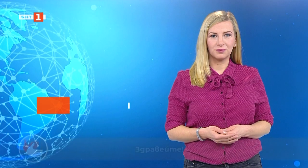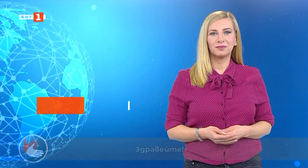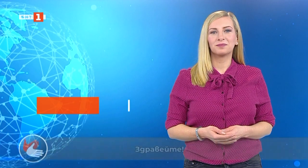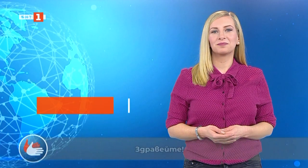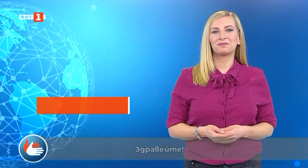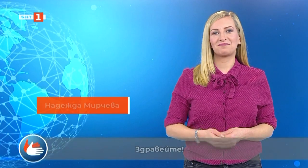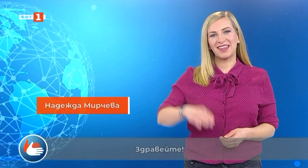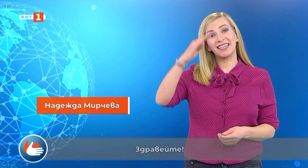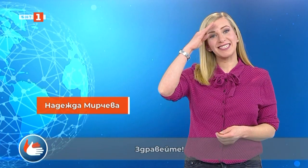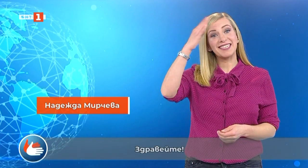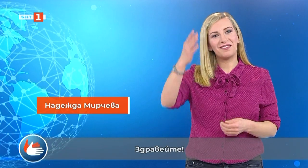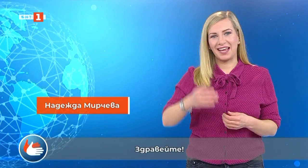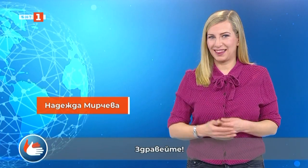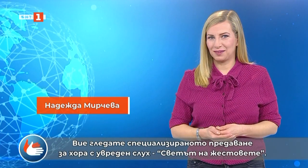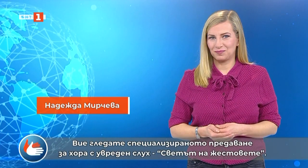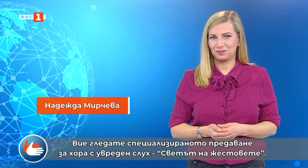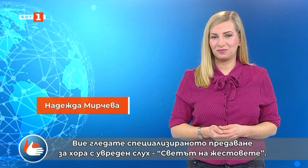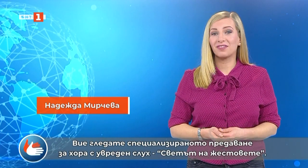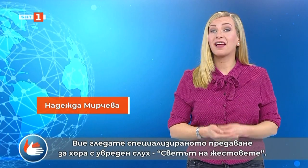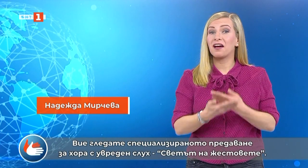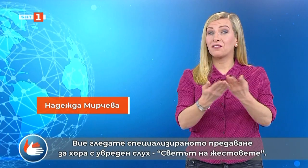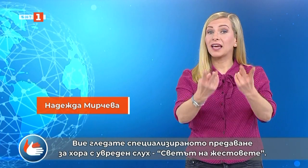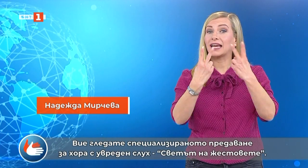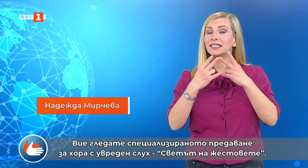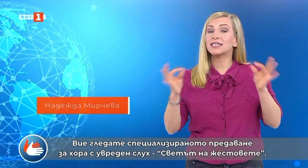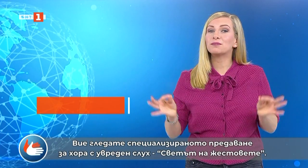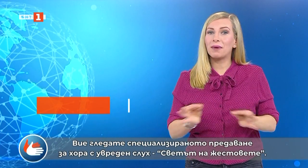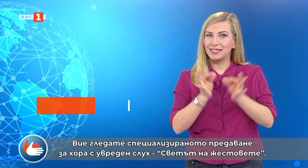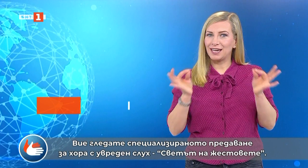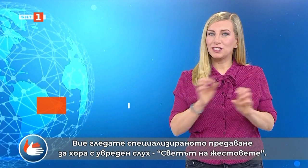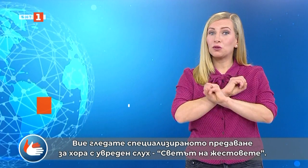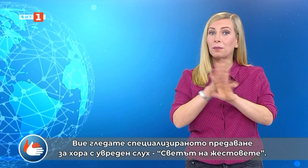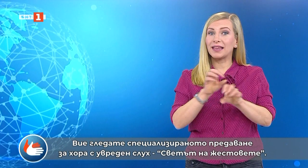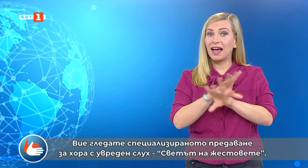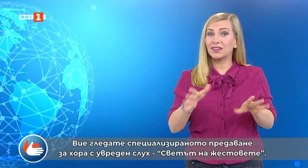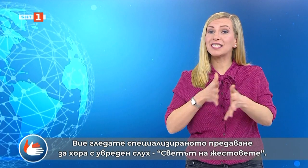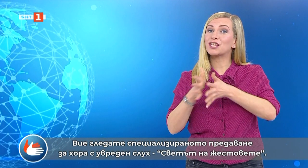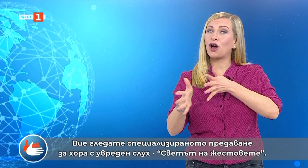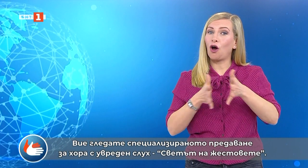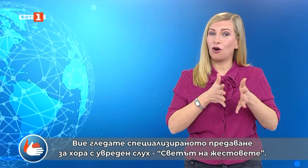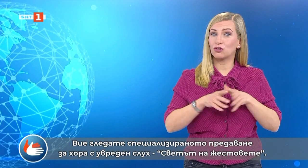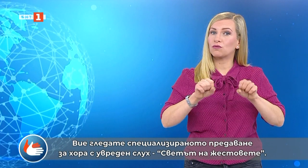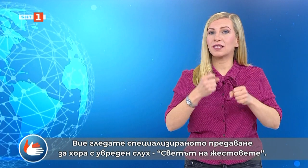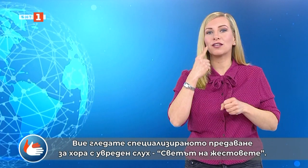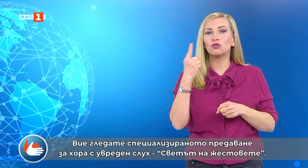Здравейте! Вие гледате специализираното предаване за хора с увреден слух Светът на жестовете.